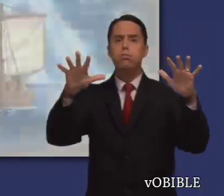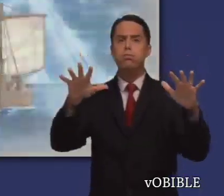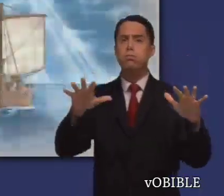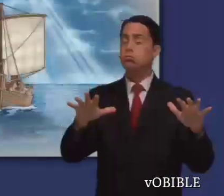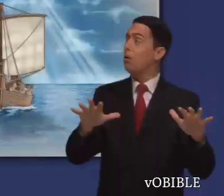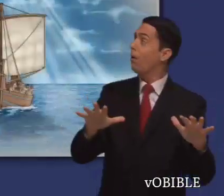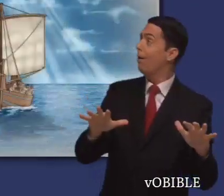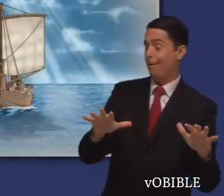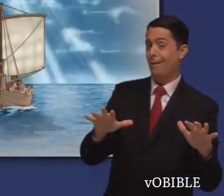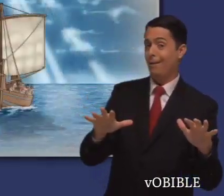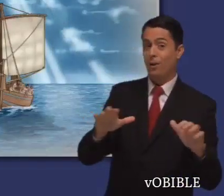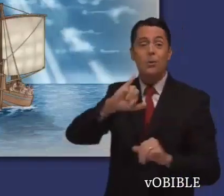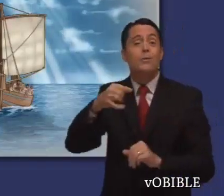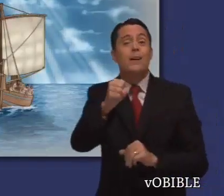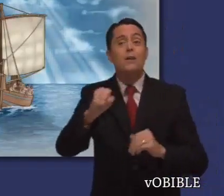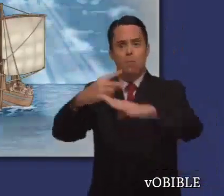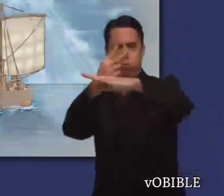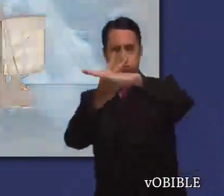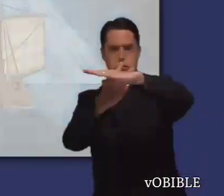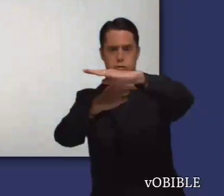hacen, la tormenta se calma.